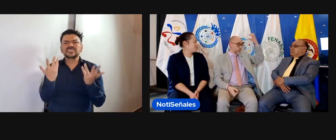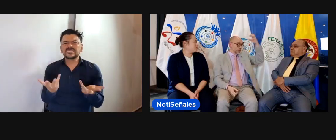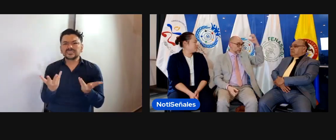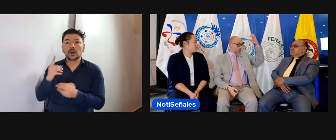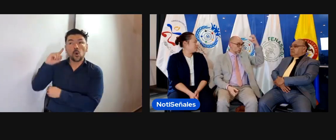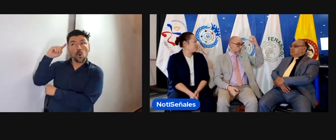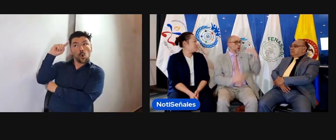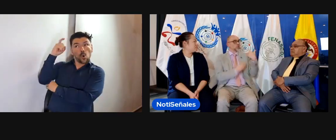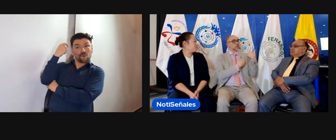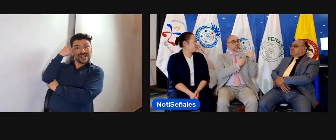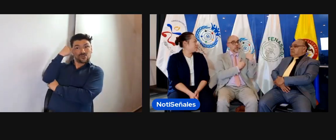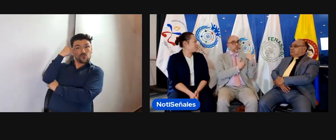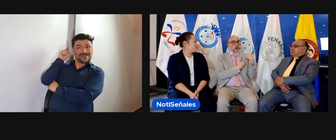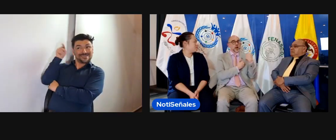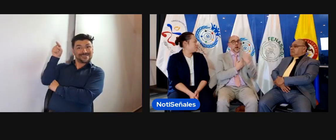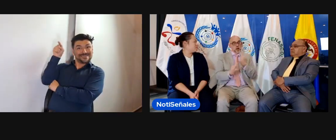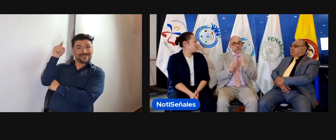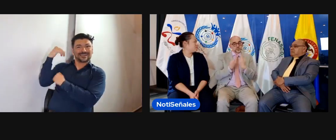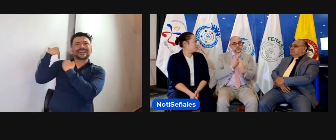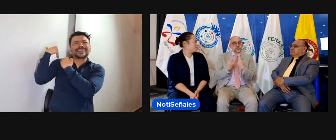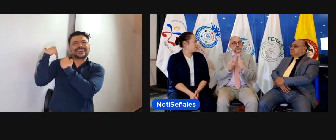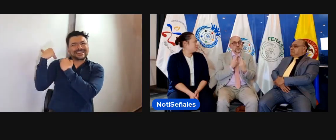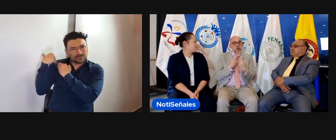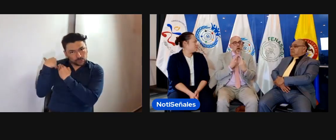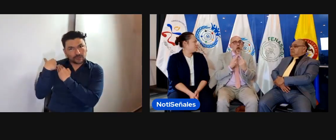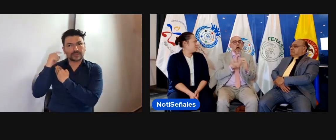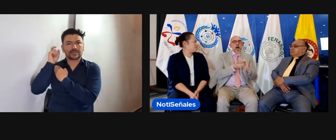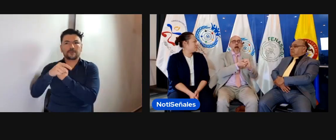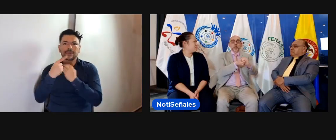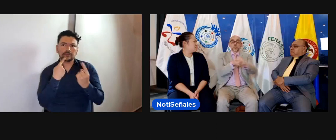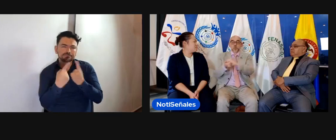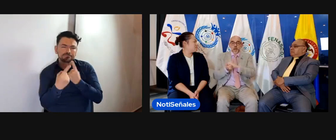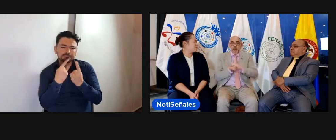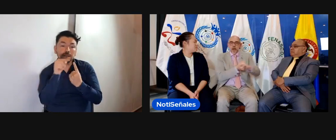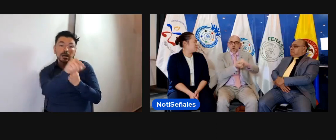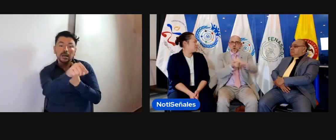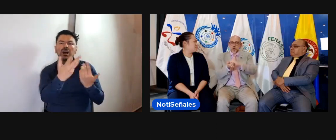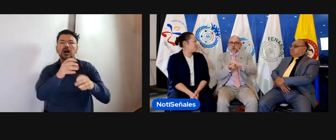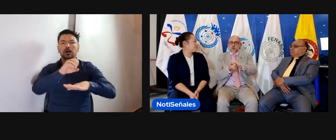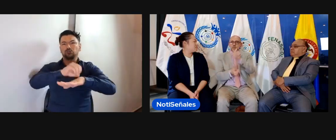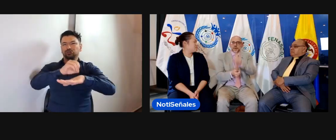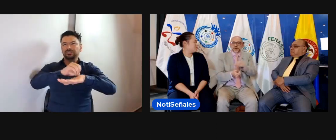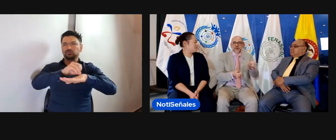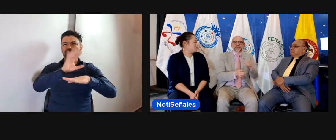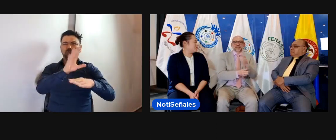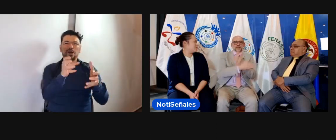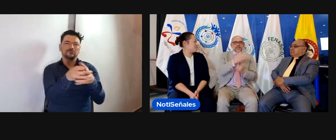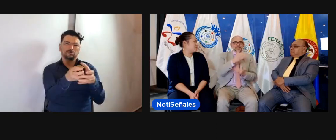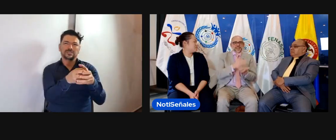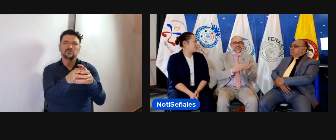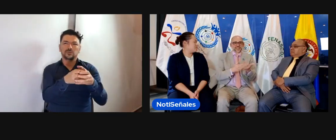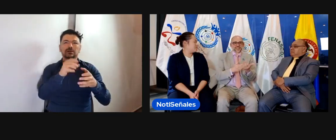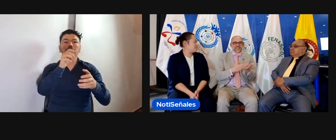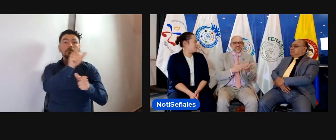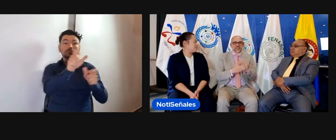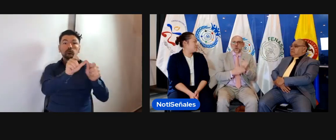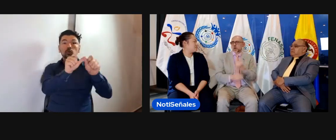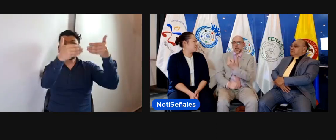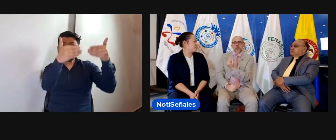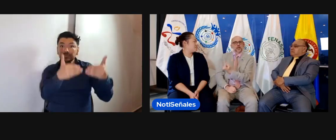artículo número 4, habla acerca de que ese diálogo entre los gobiernos y la sociedad civil, pues, se da muchas veces